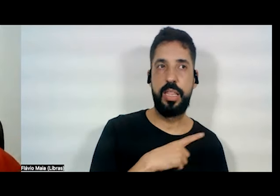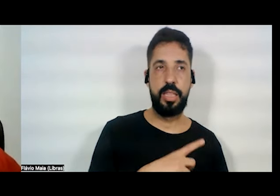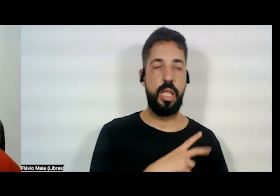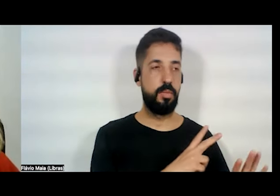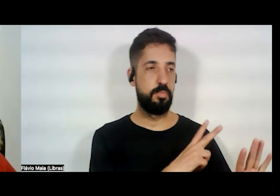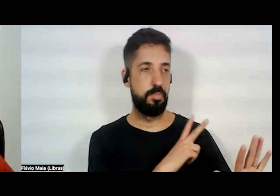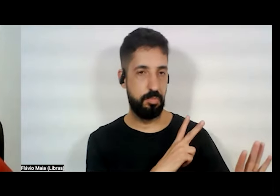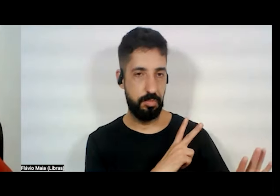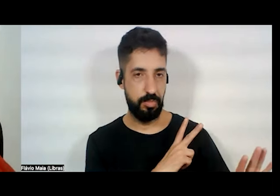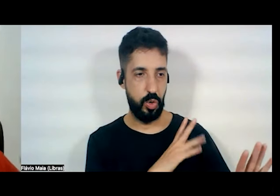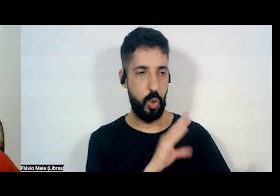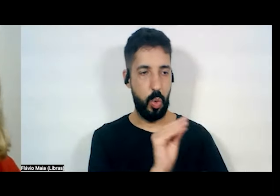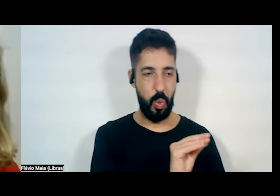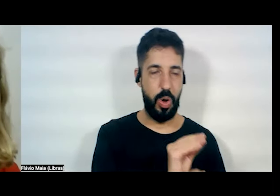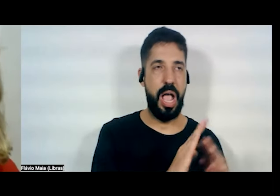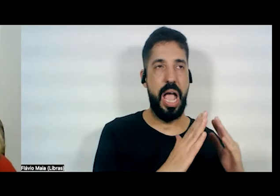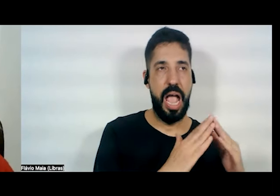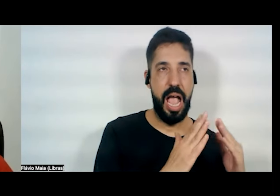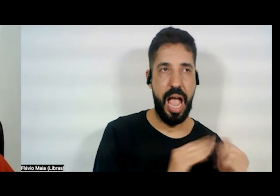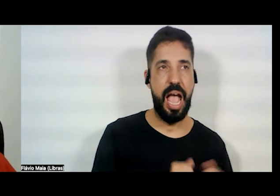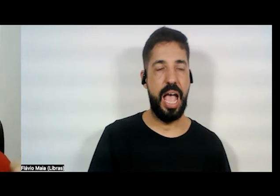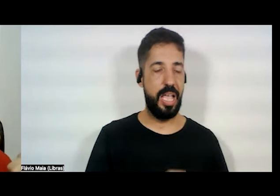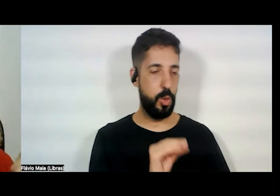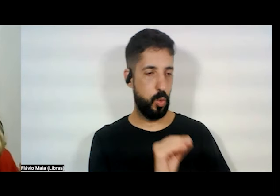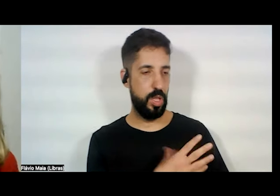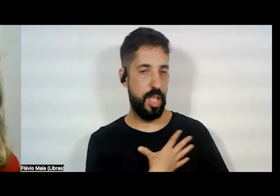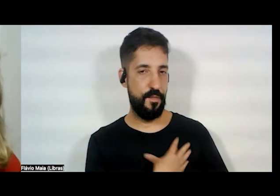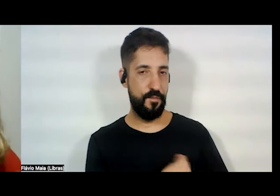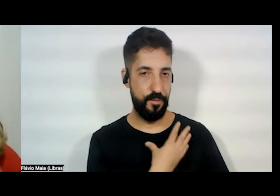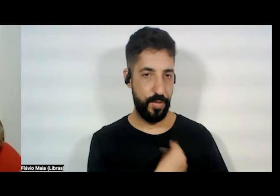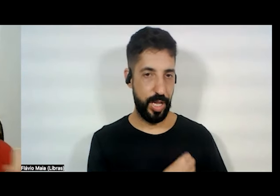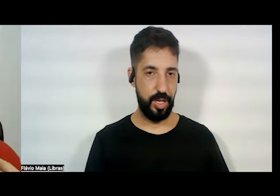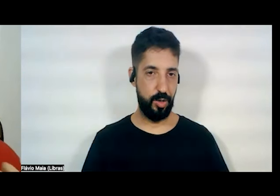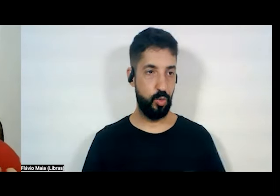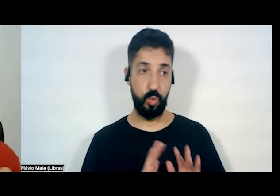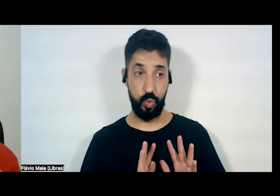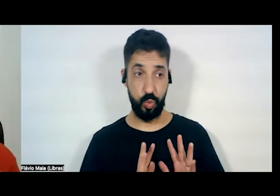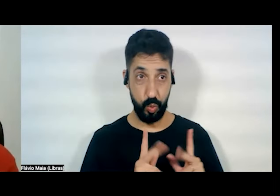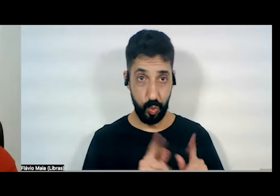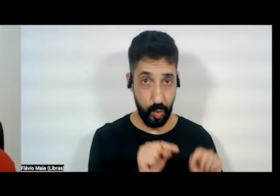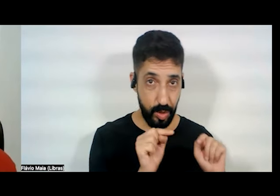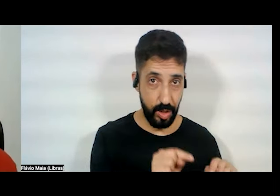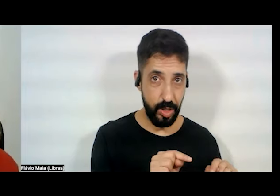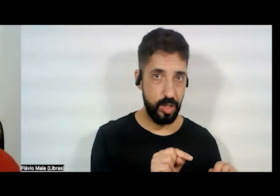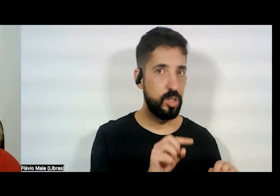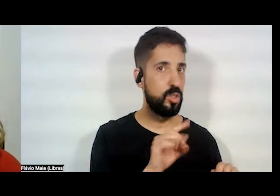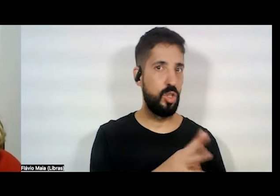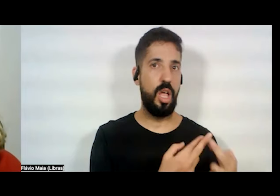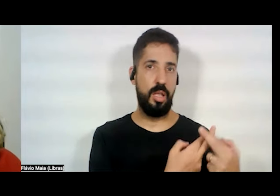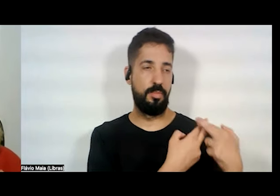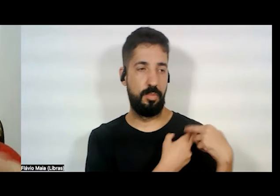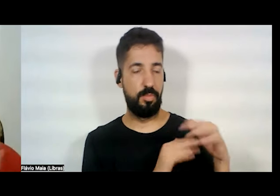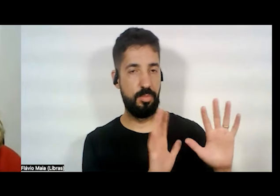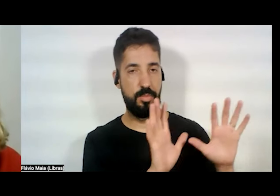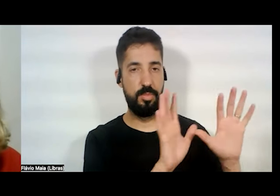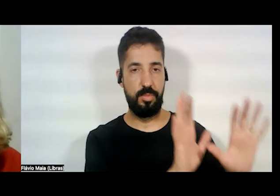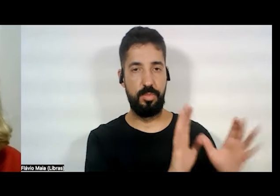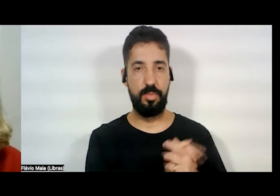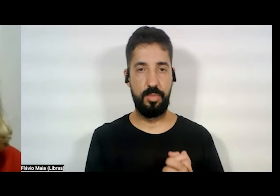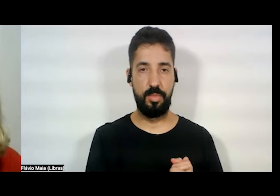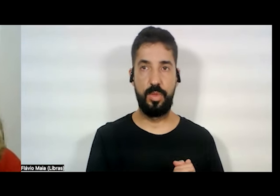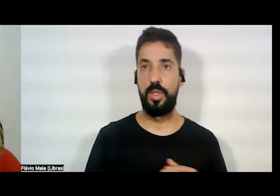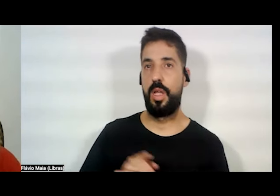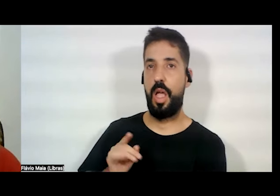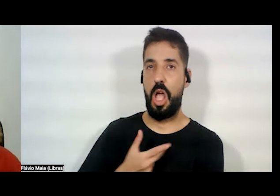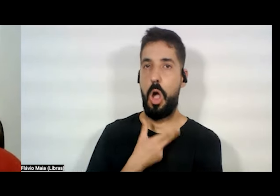o cuidado da casa, o cuidado dos filhos, tudo isso sob sua responsabilidade princípua. E os homens,